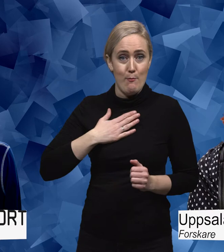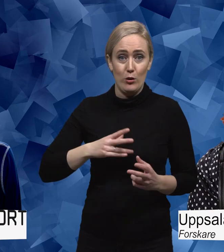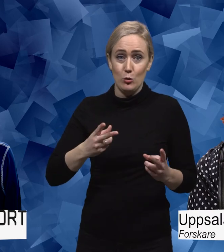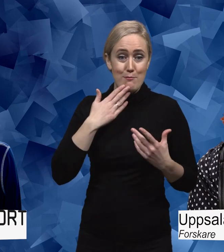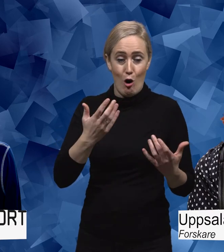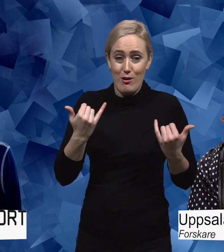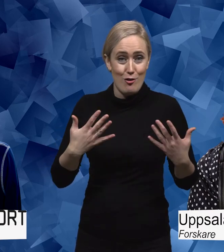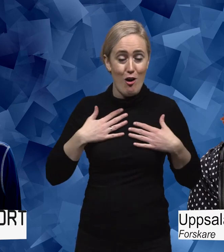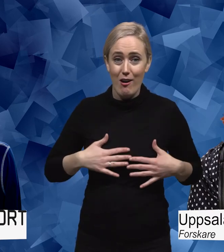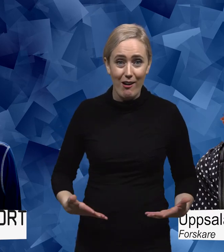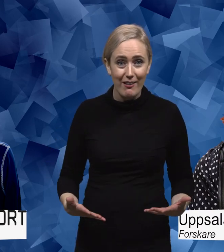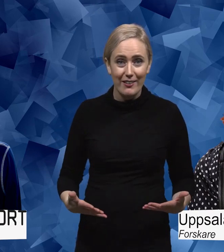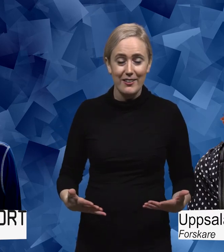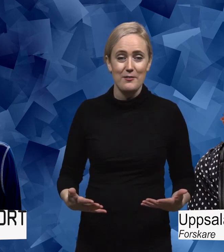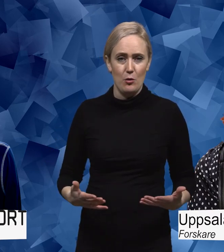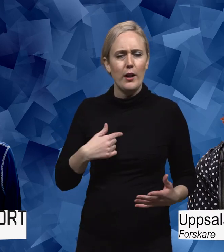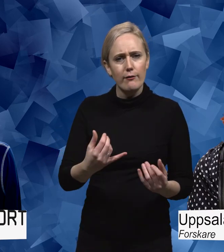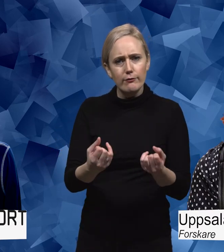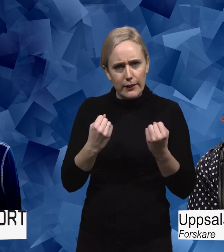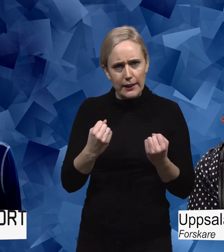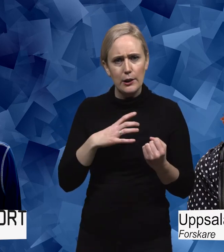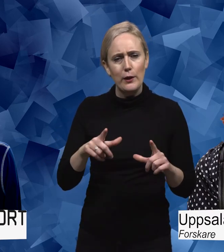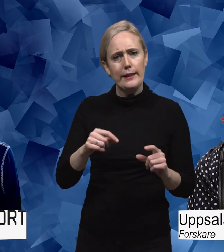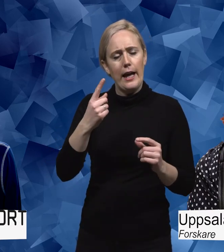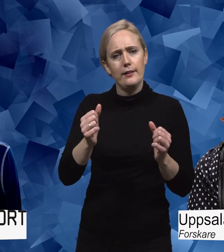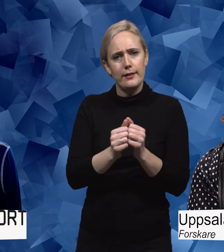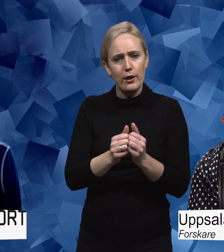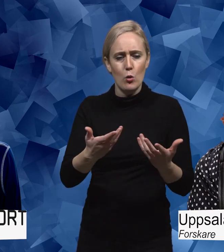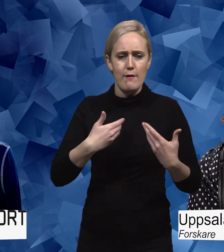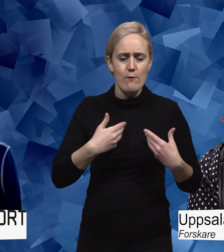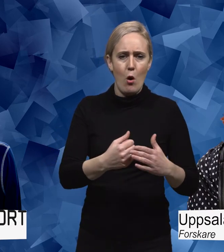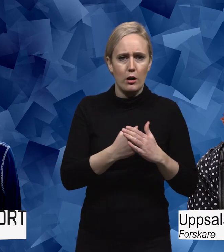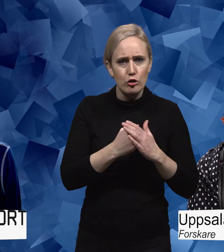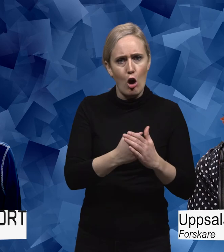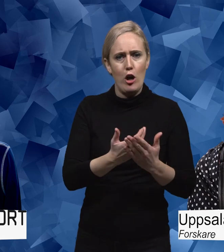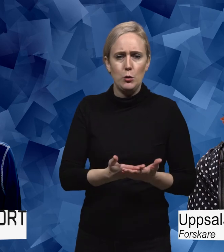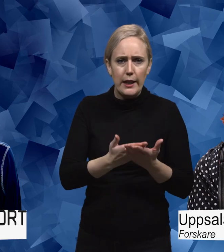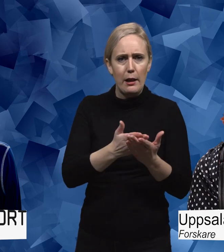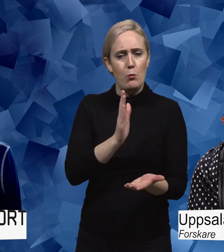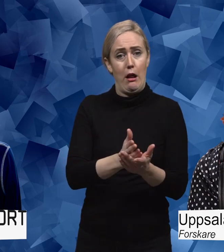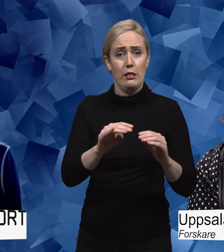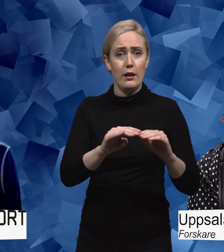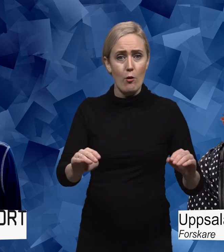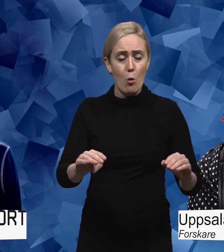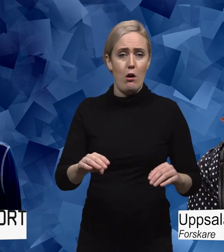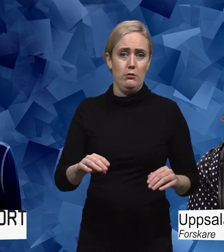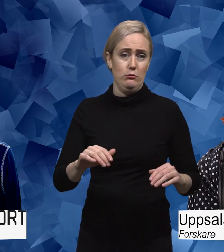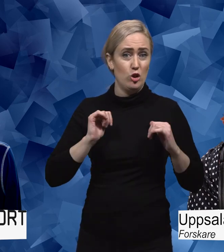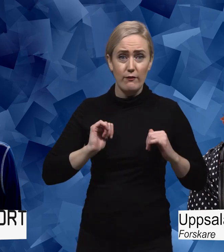bra för mig. Och det är oerhört viktigt att hitta ett sätt att få råd och hjälp och stöd på rätt nivå. Och tyvärr är det inte särskilt